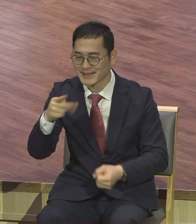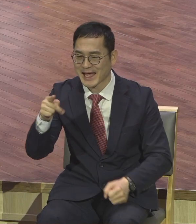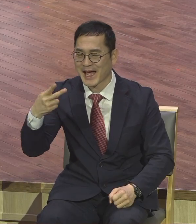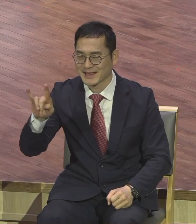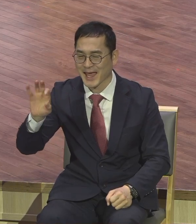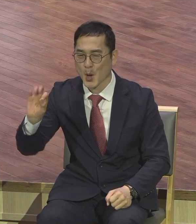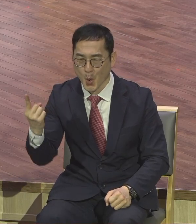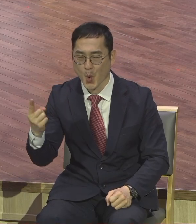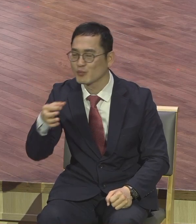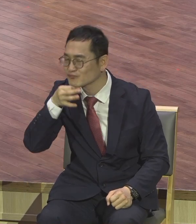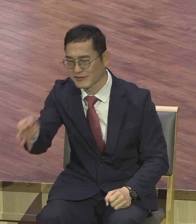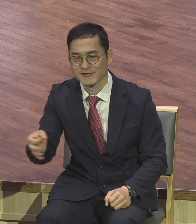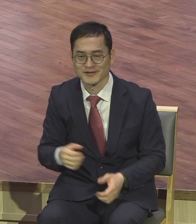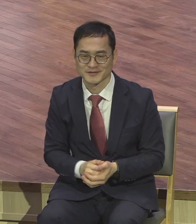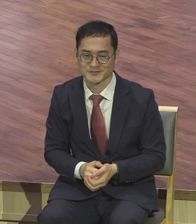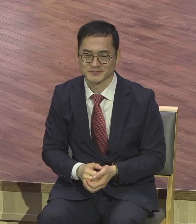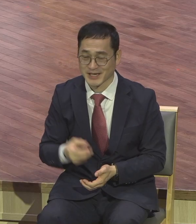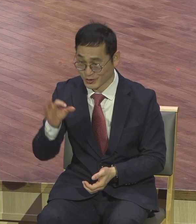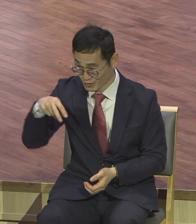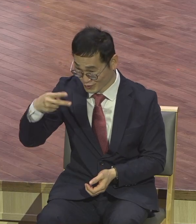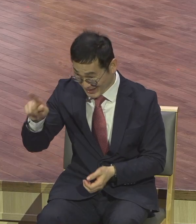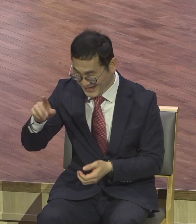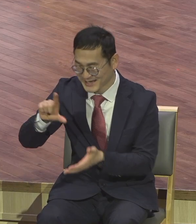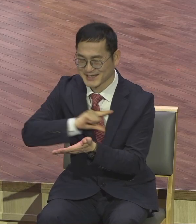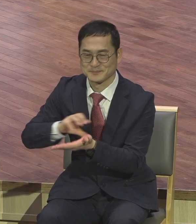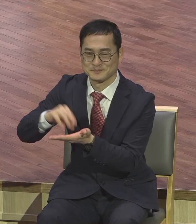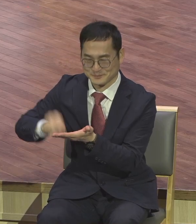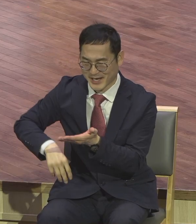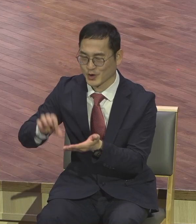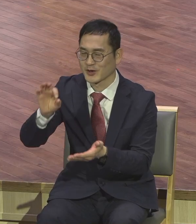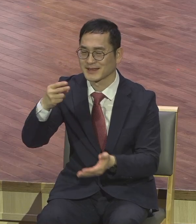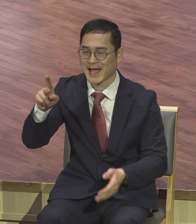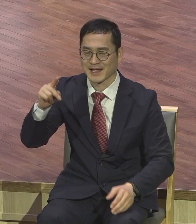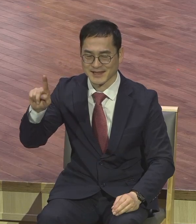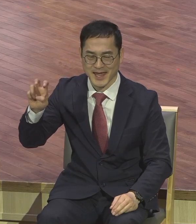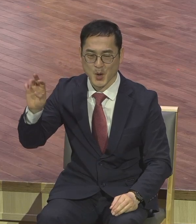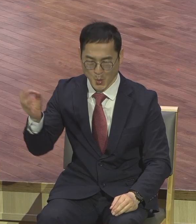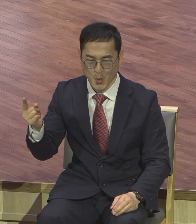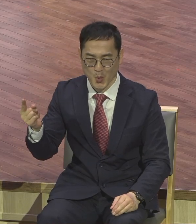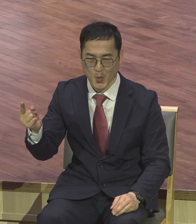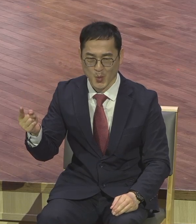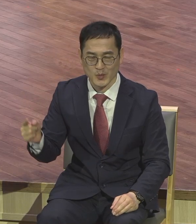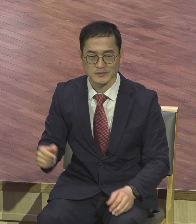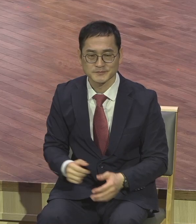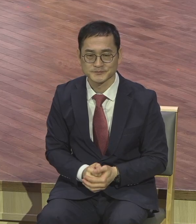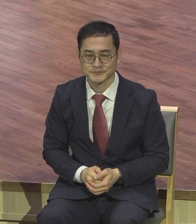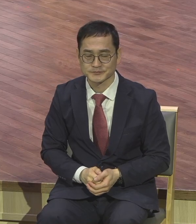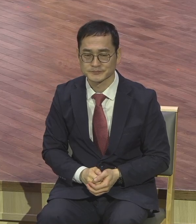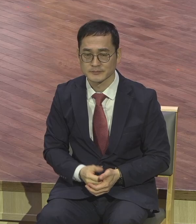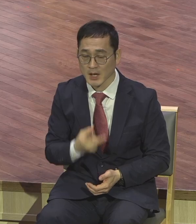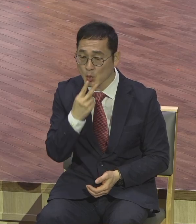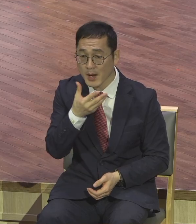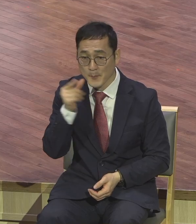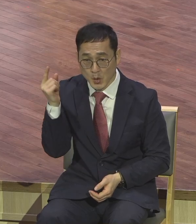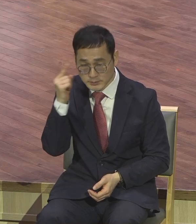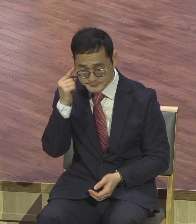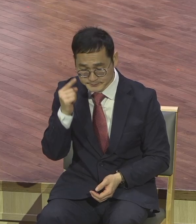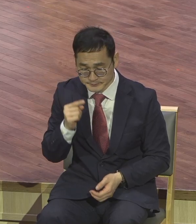이름을 바꾼 거예요. 요한봉은 14당 22재를 보면 이 다데오가